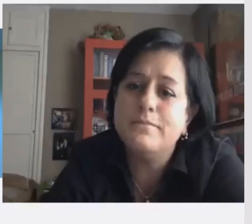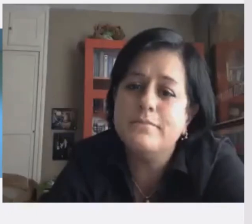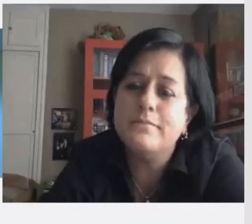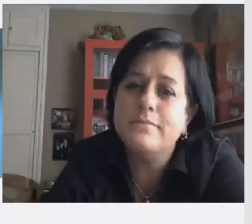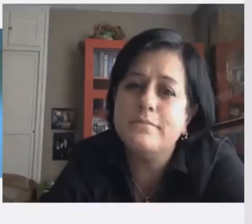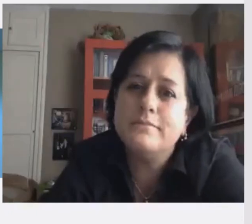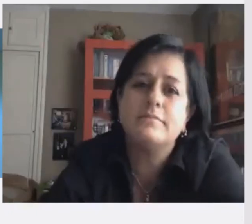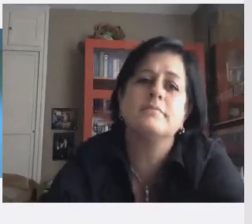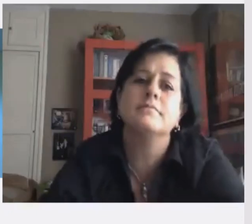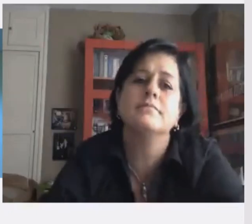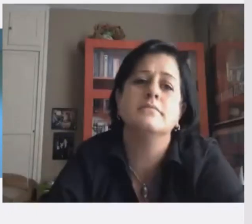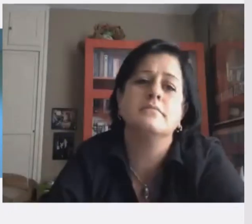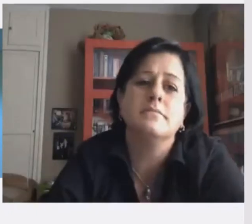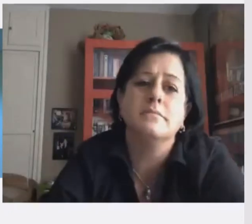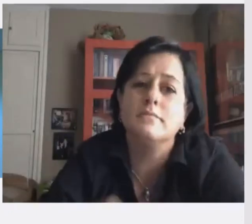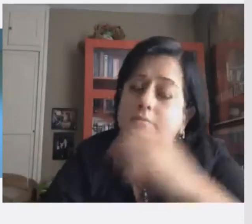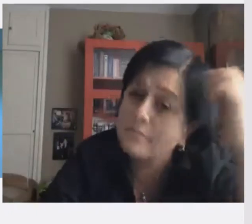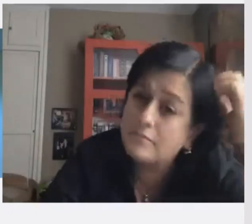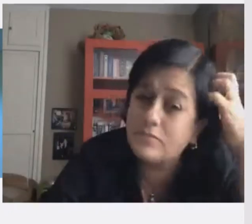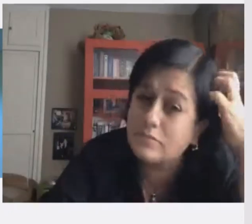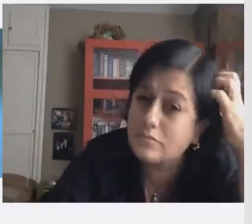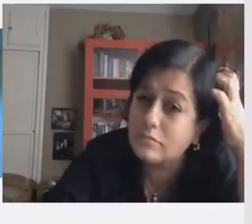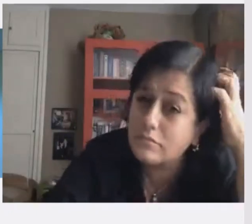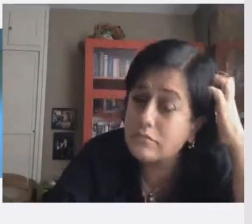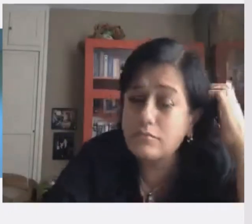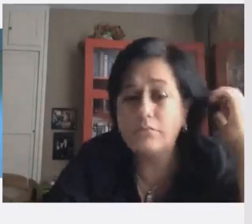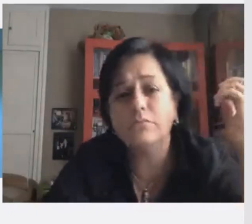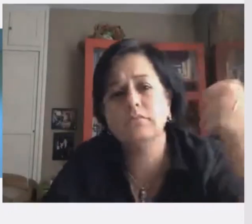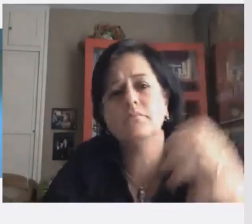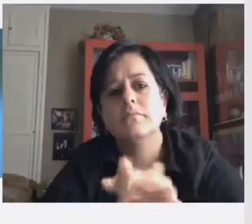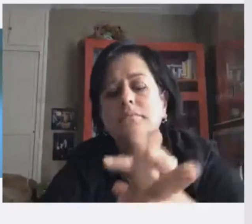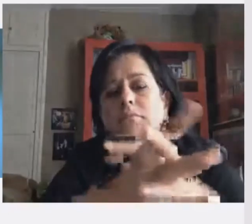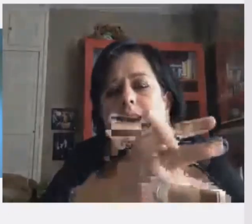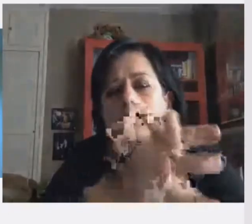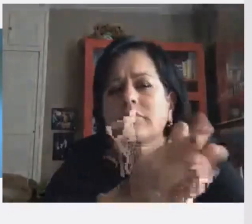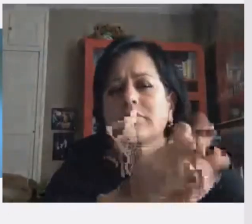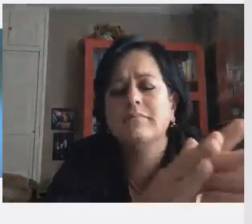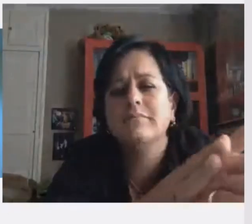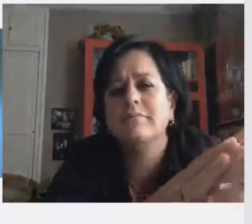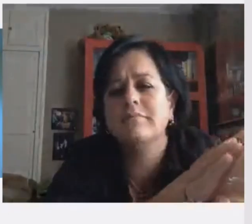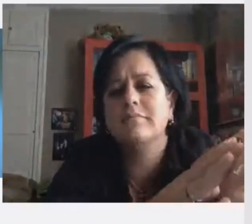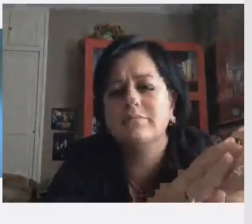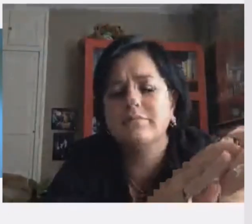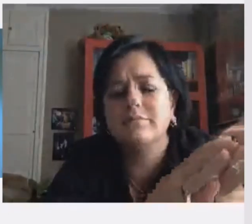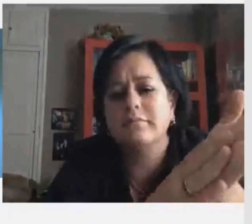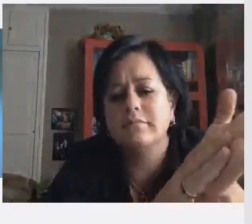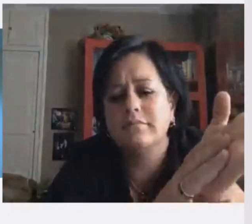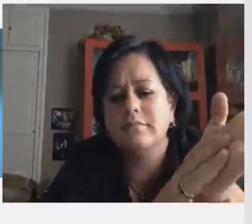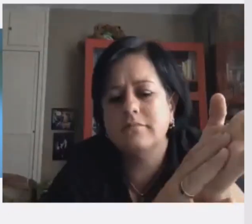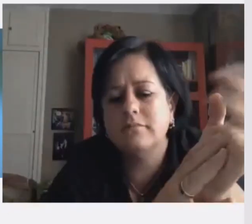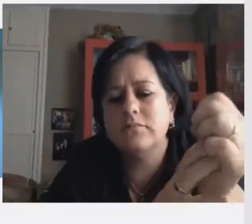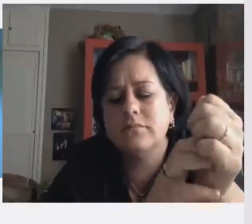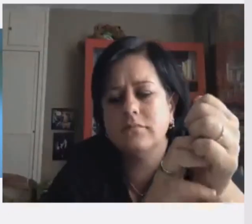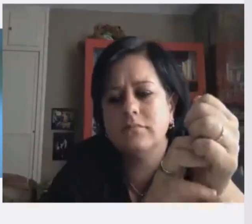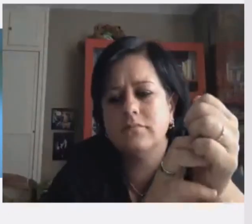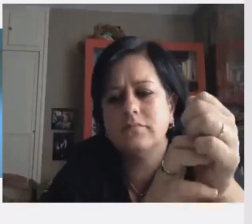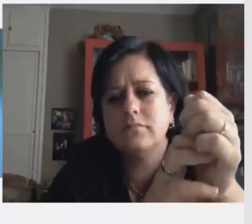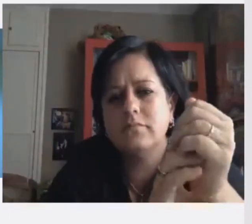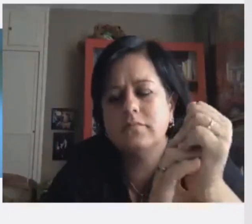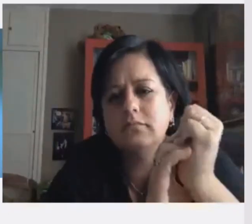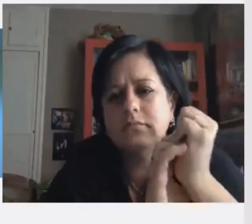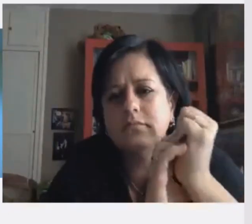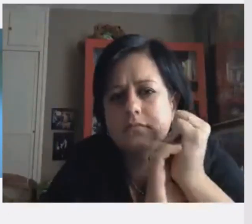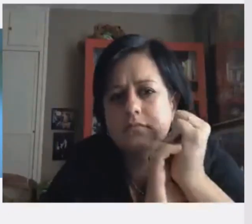Очень важно найти в себе способность воспринимать комментарии, не обижаясь, а с другой стороны